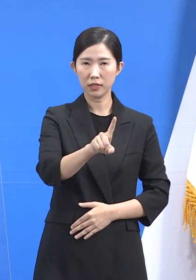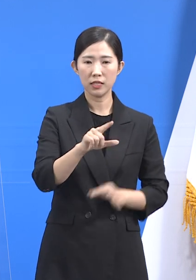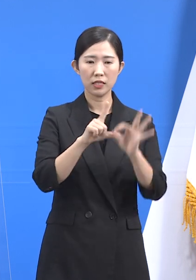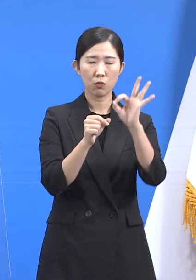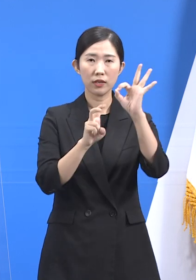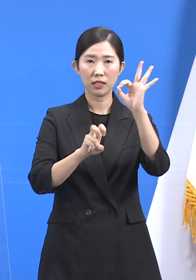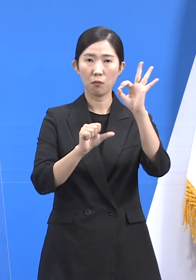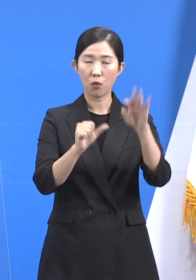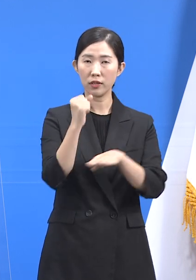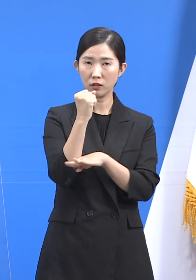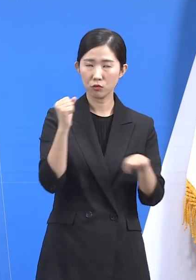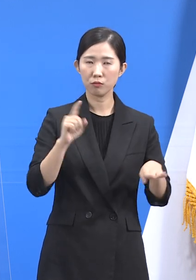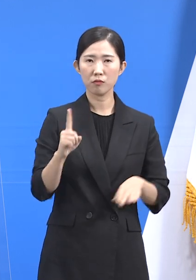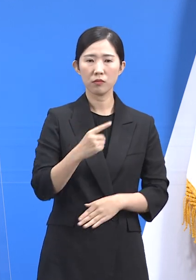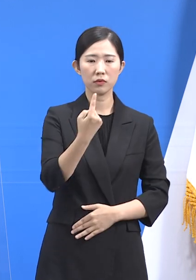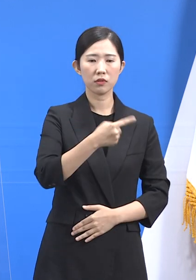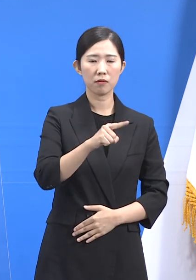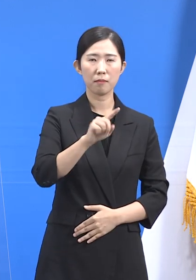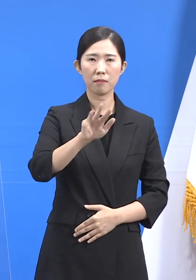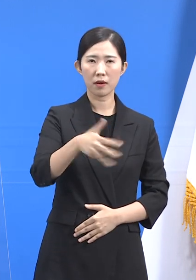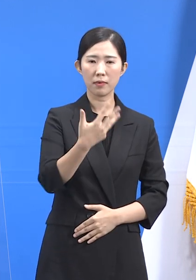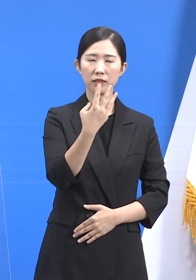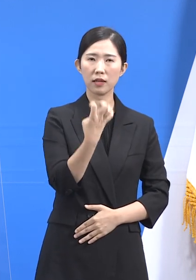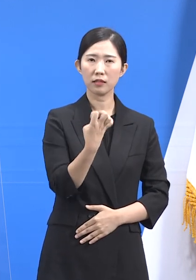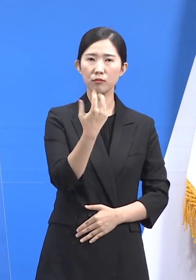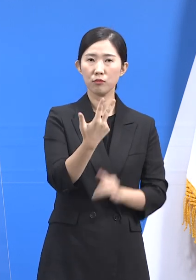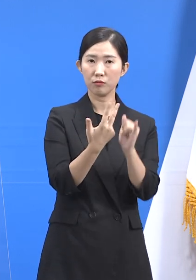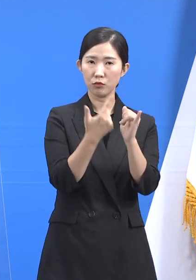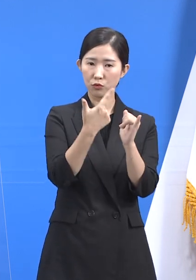기준 1,346명이 입소해 있습니다.